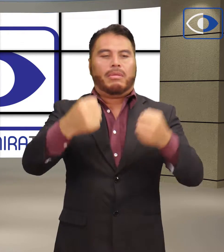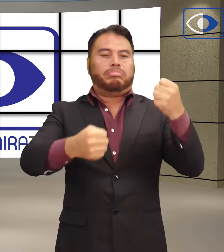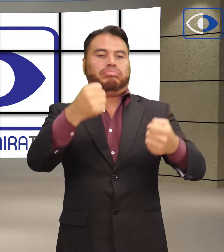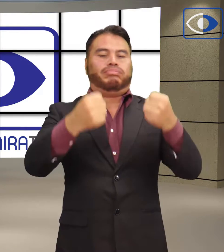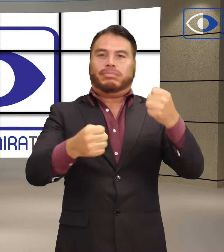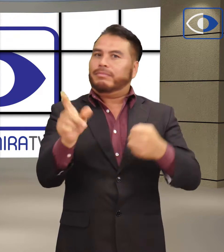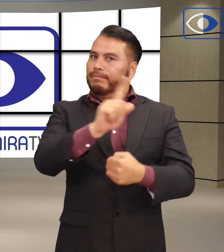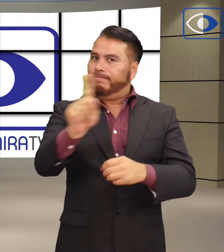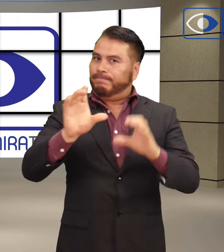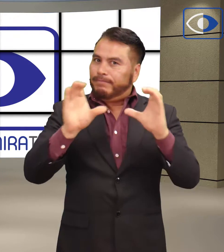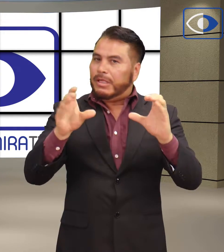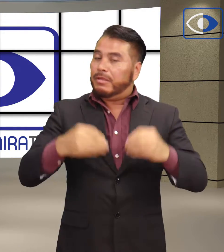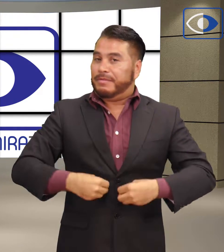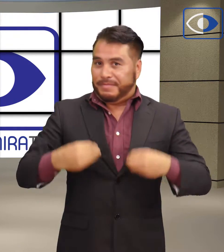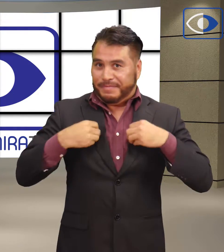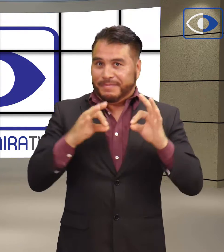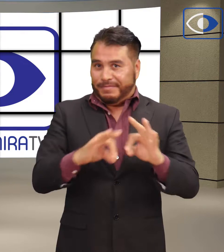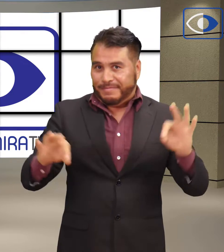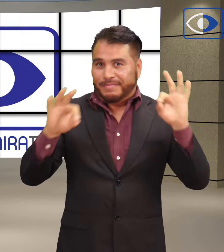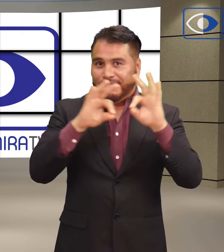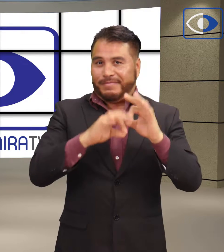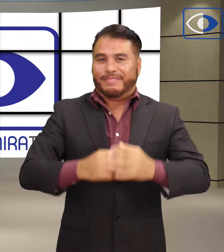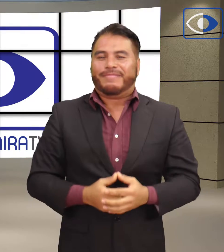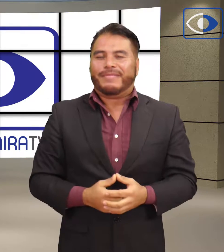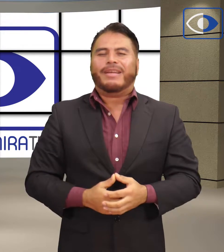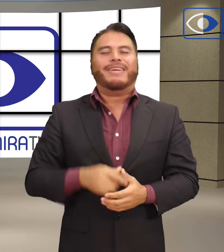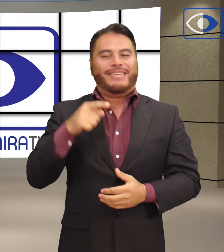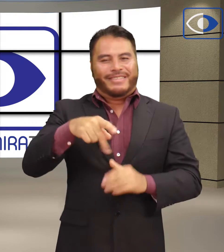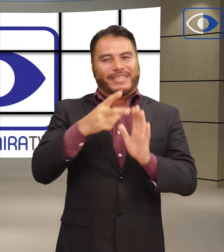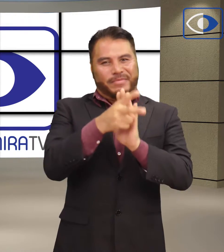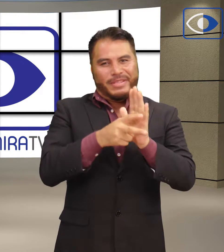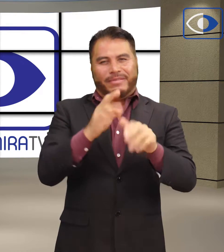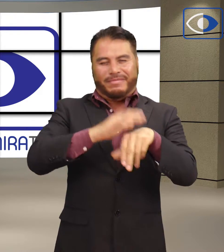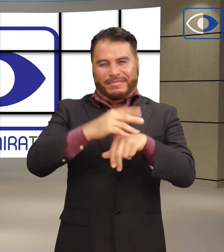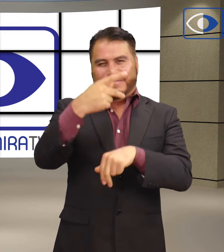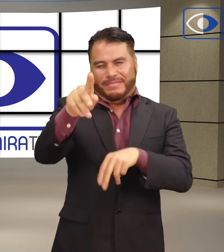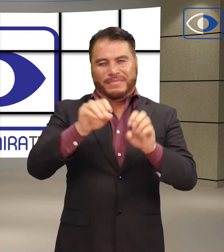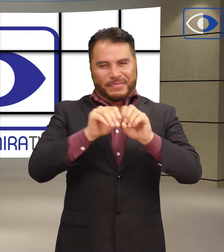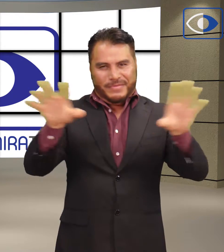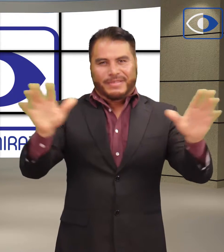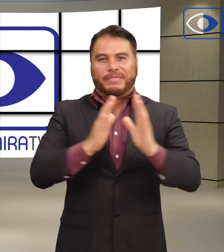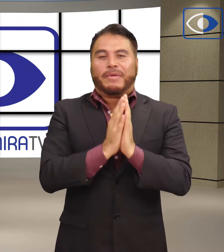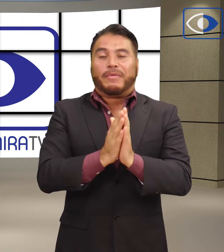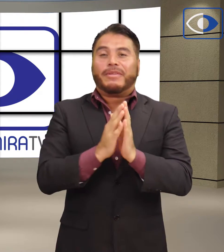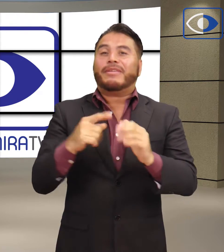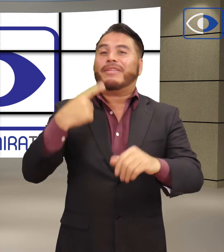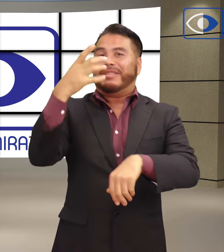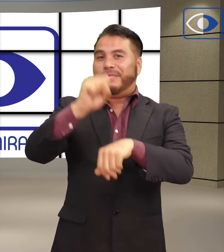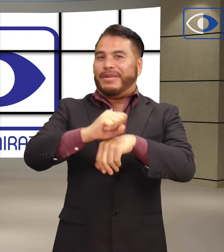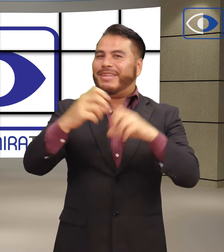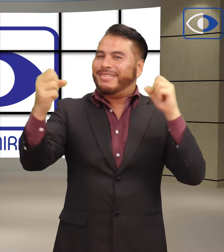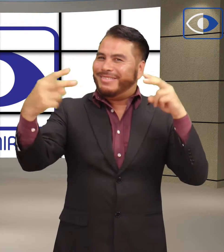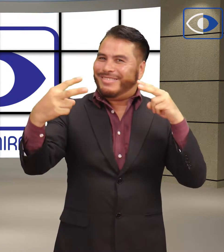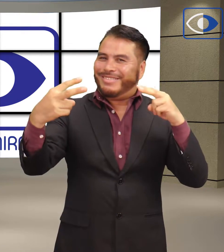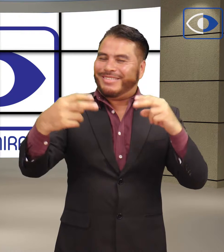alcohólicas. Tu vida es importante. No olvides compartir este video con tus amigos. Nos vemos la próxima semana.